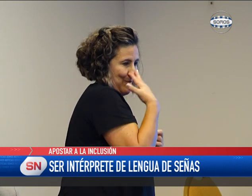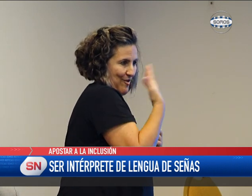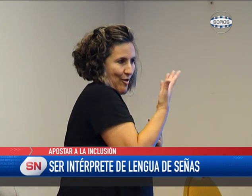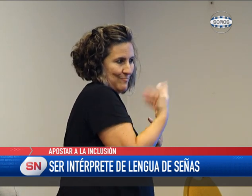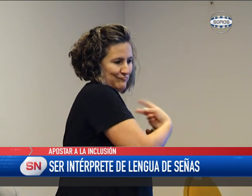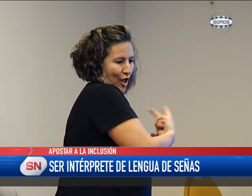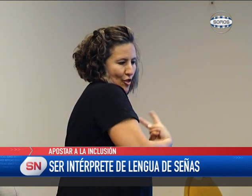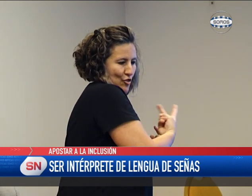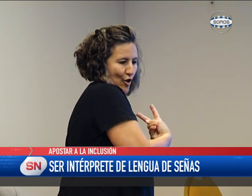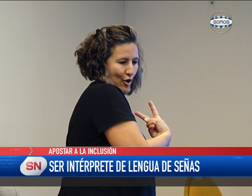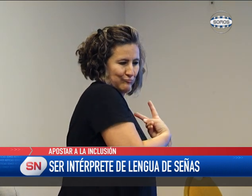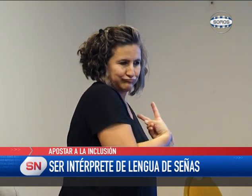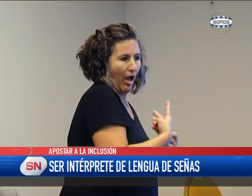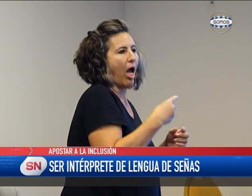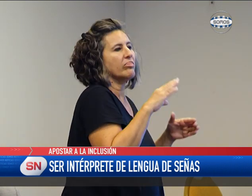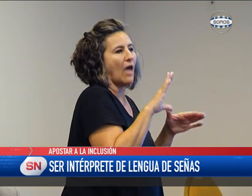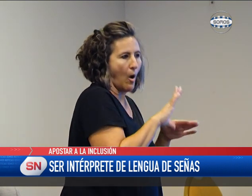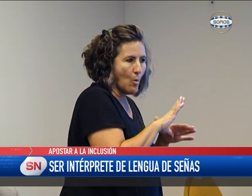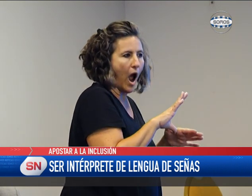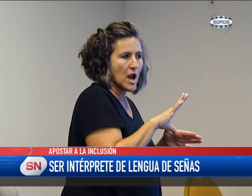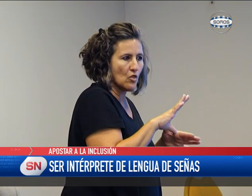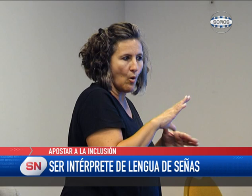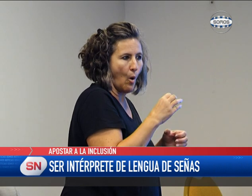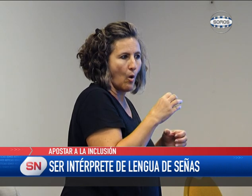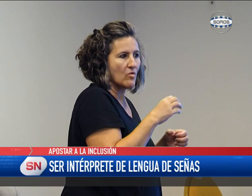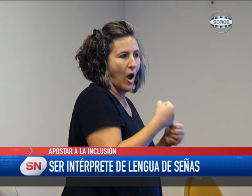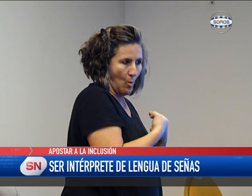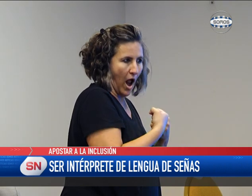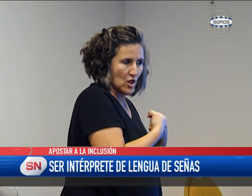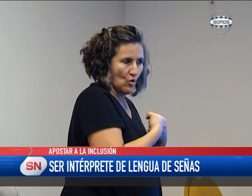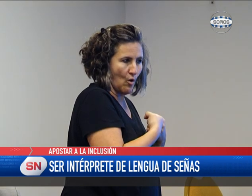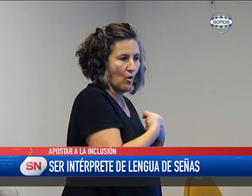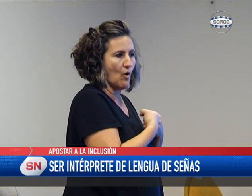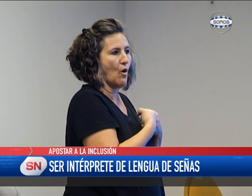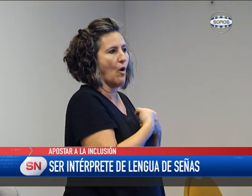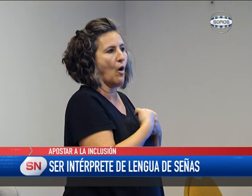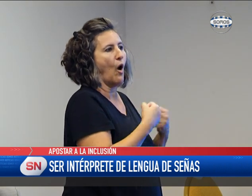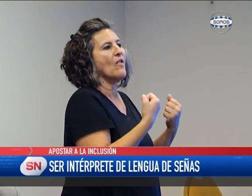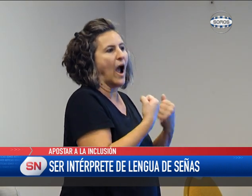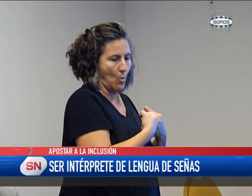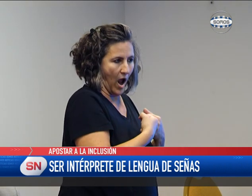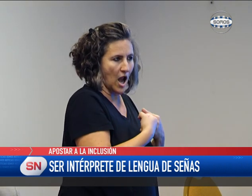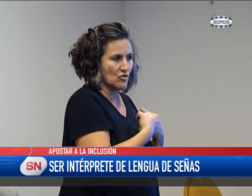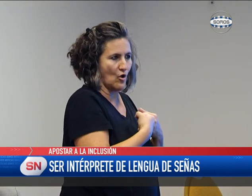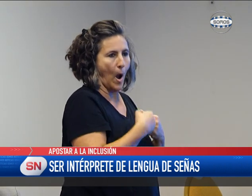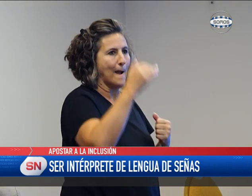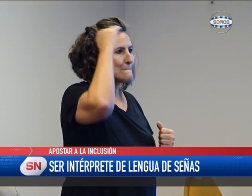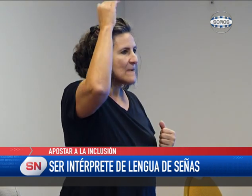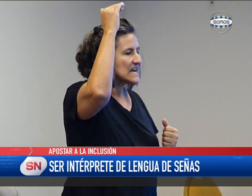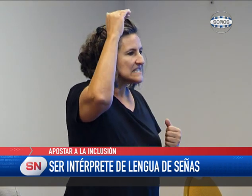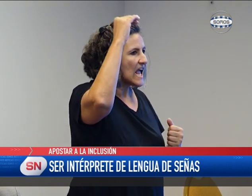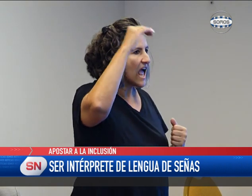¿Por ejemplo, hablar más pausado, hablar más rápido, hablar con algún tipo de característica o eso es